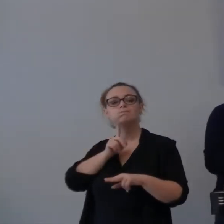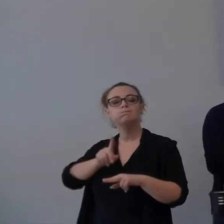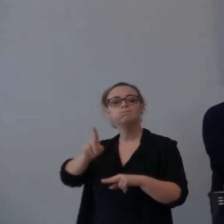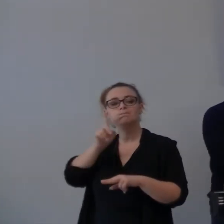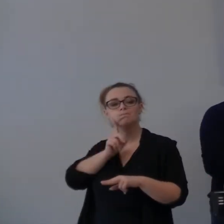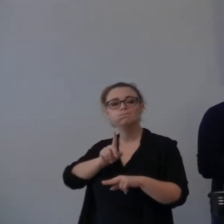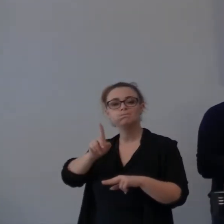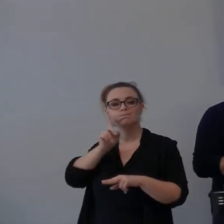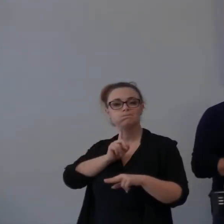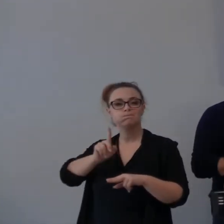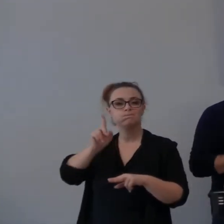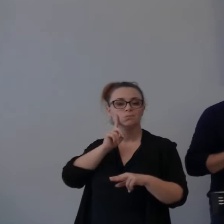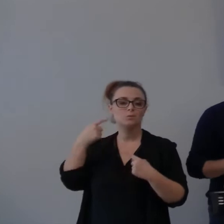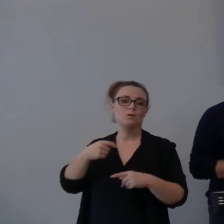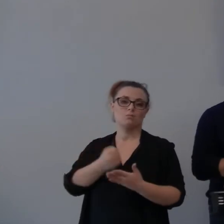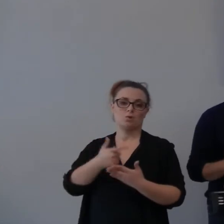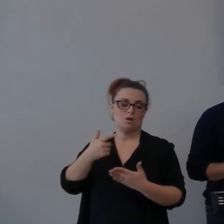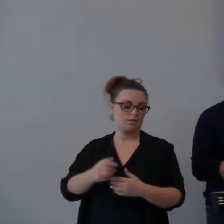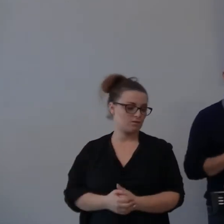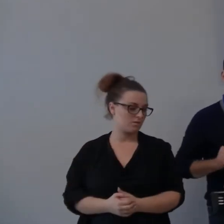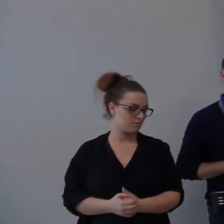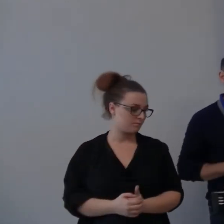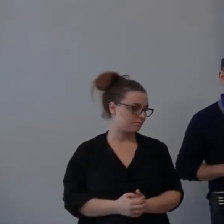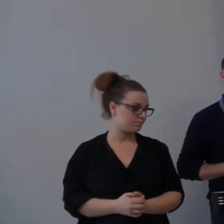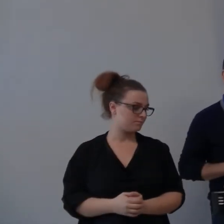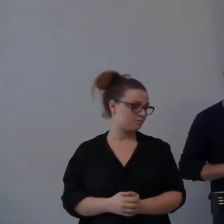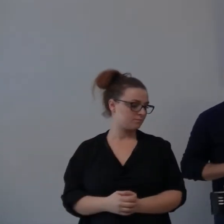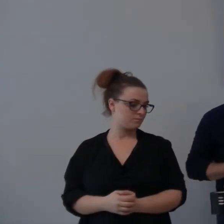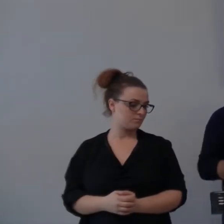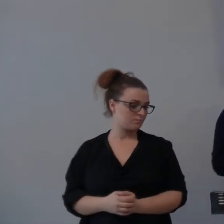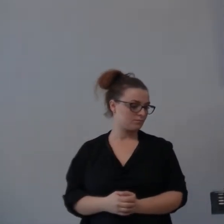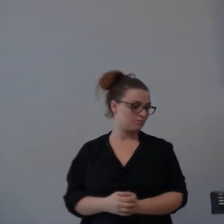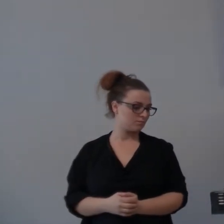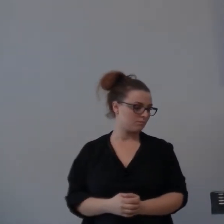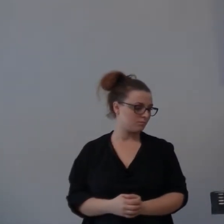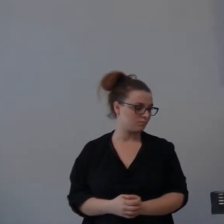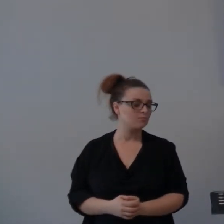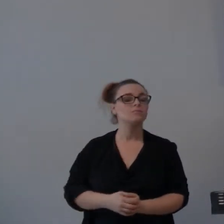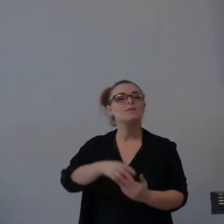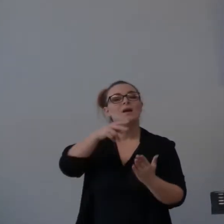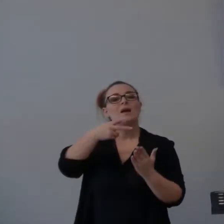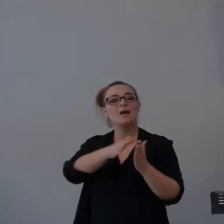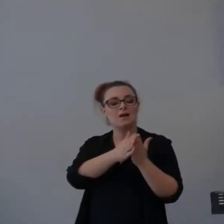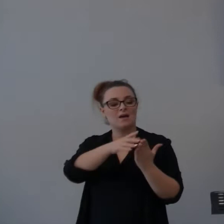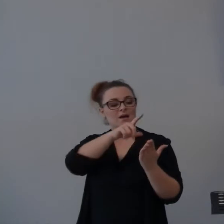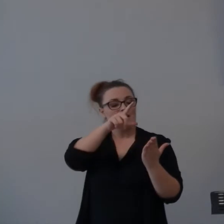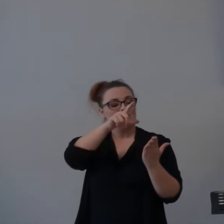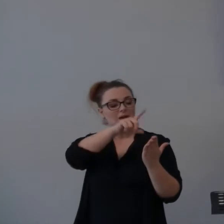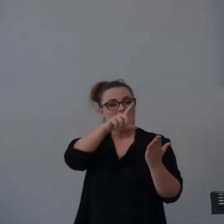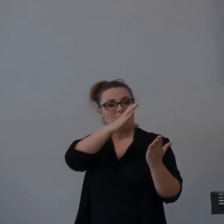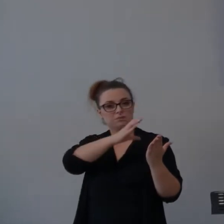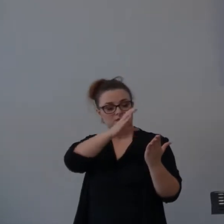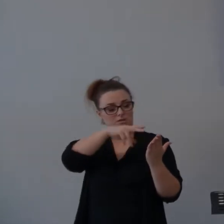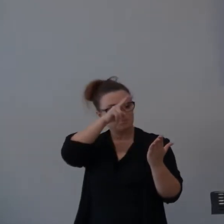Leggendo i capitoli di questo libro, ho detto un po' velocemente, anche in questi versetti